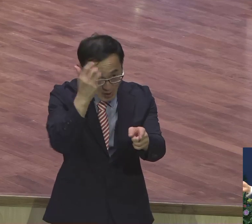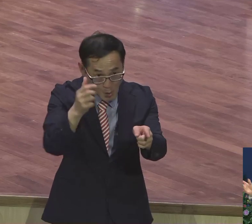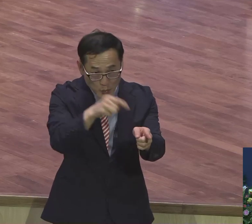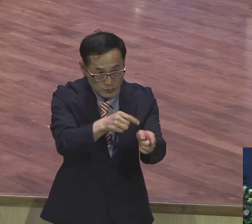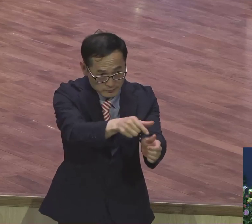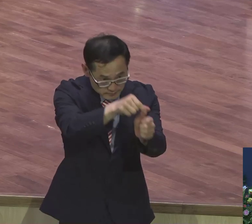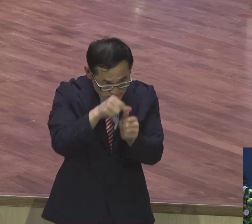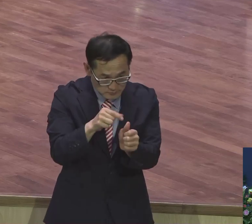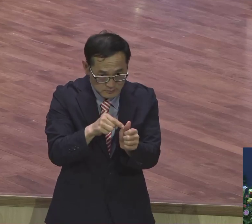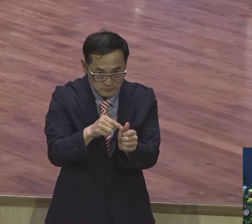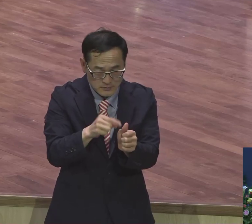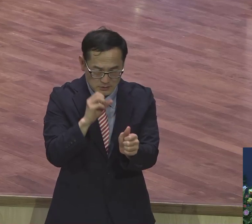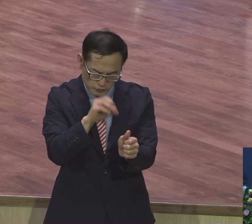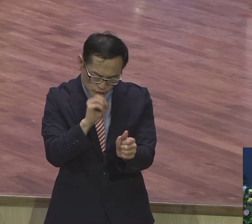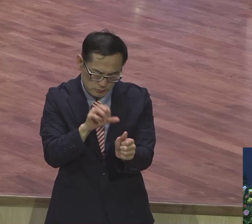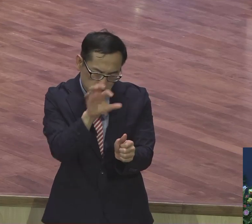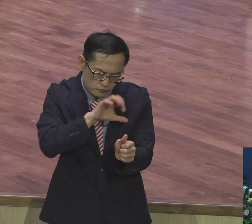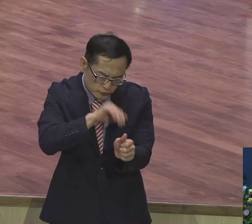그 나라 살려야 되니까.